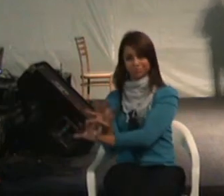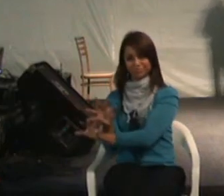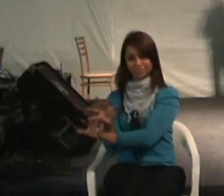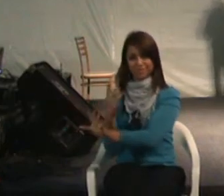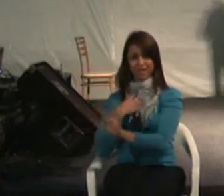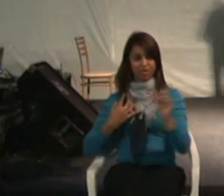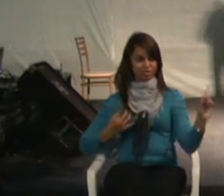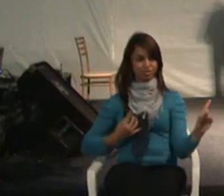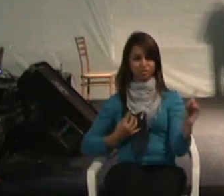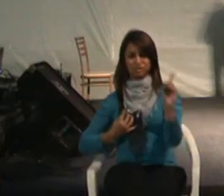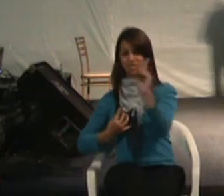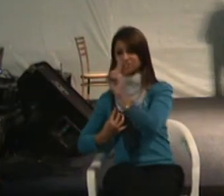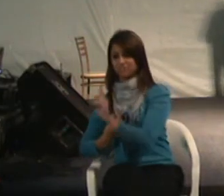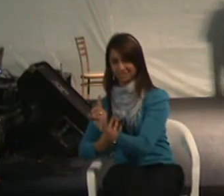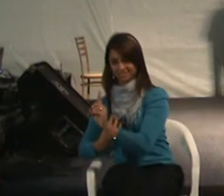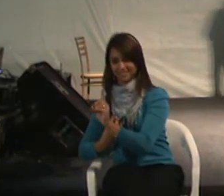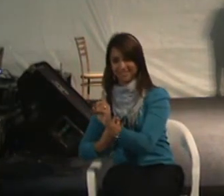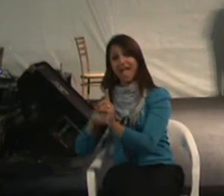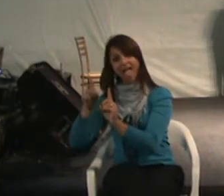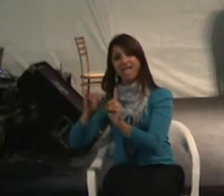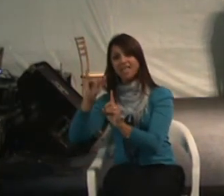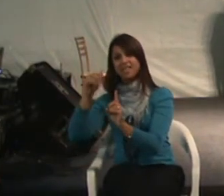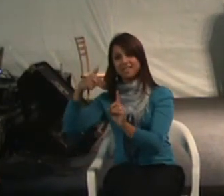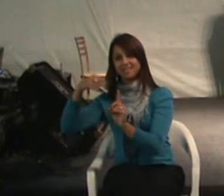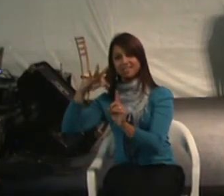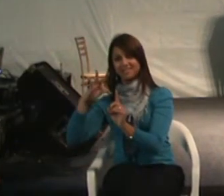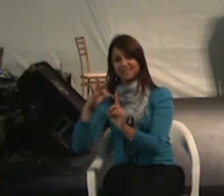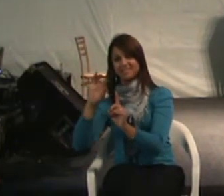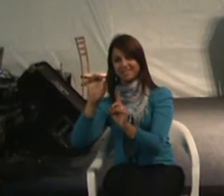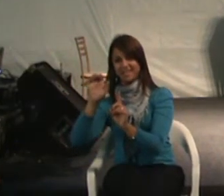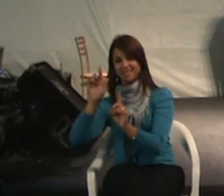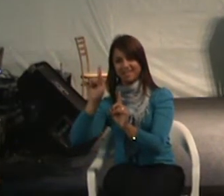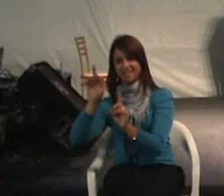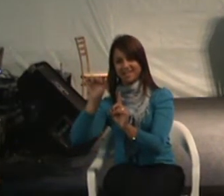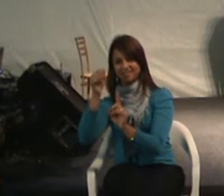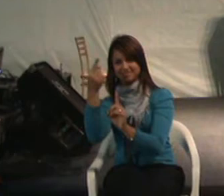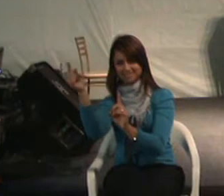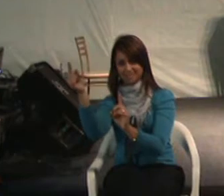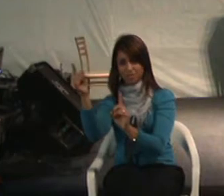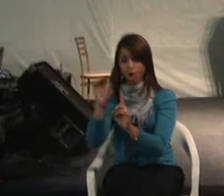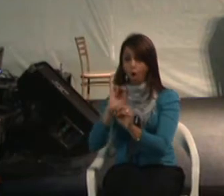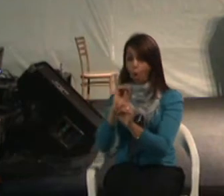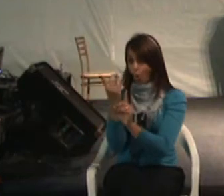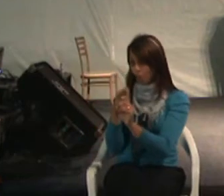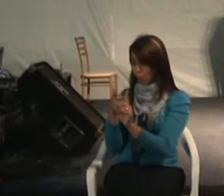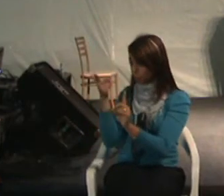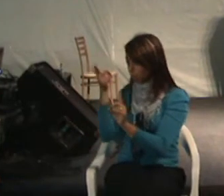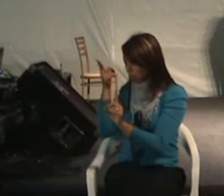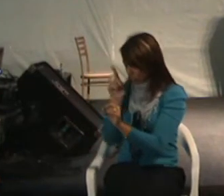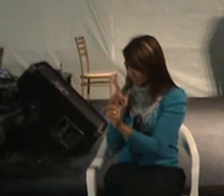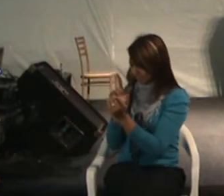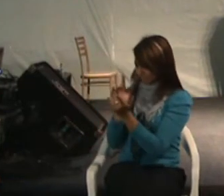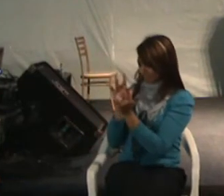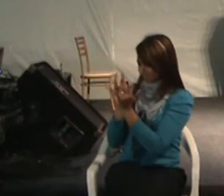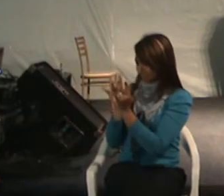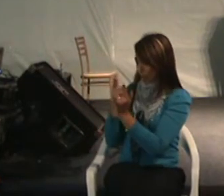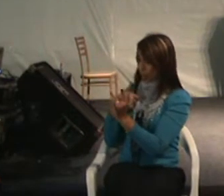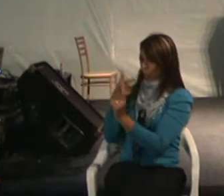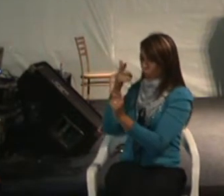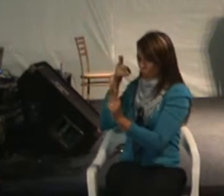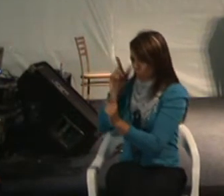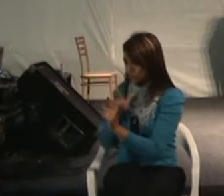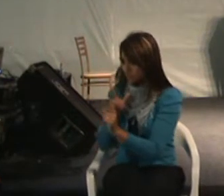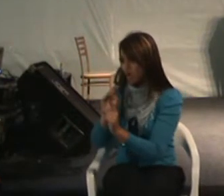chego na sociedade. Ou eu consigo me adequar ao que a sociedade me oferece,